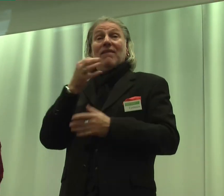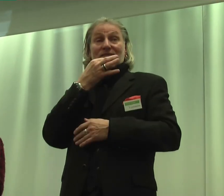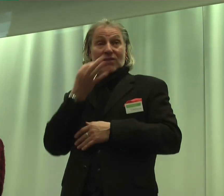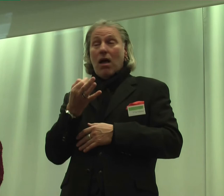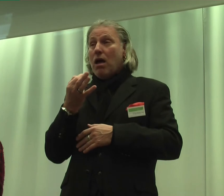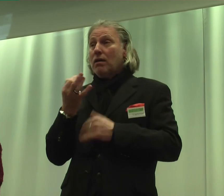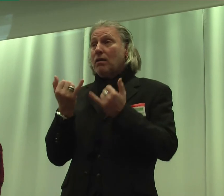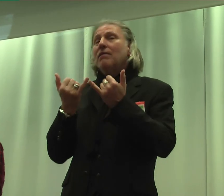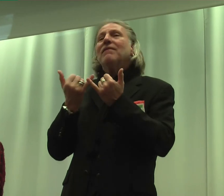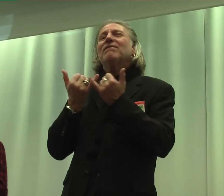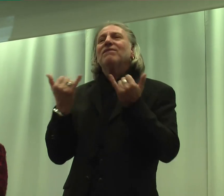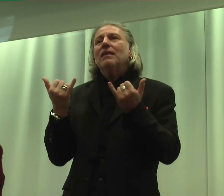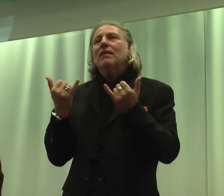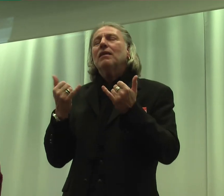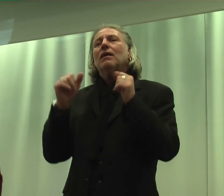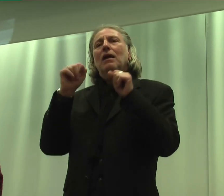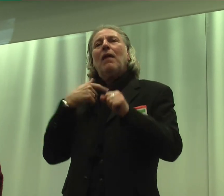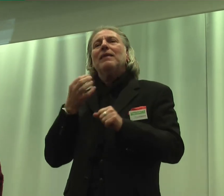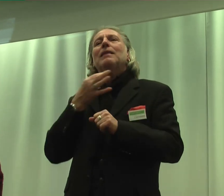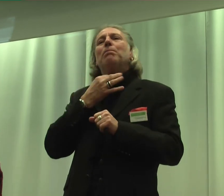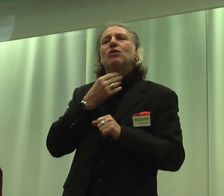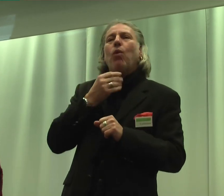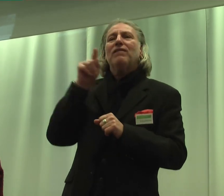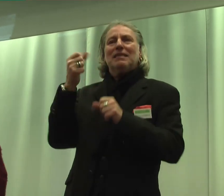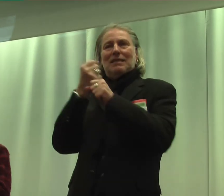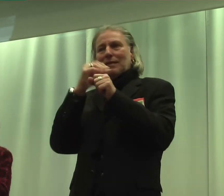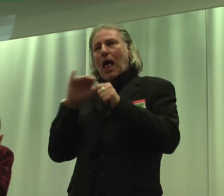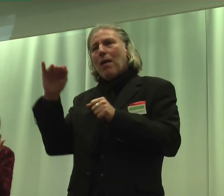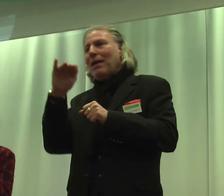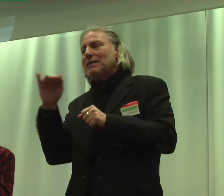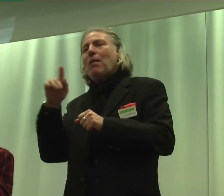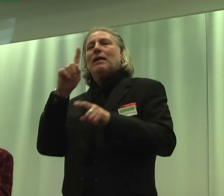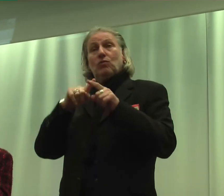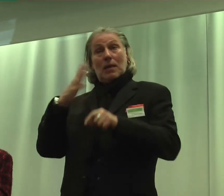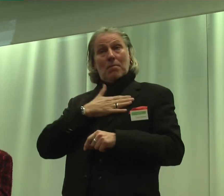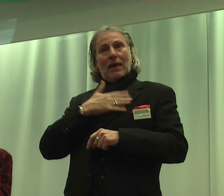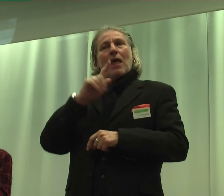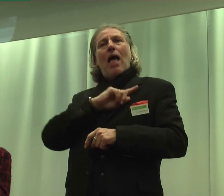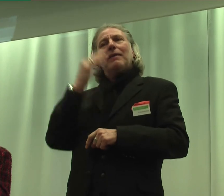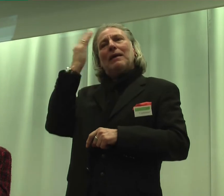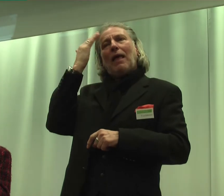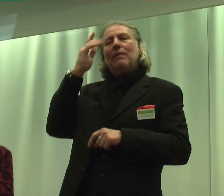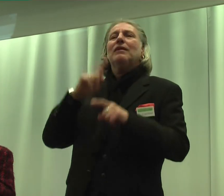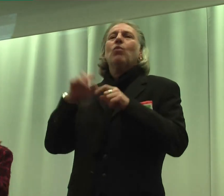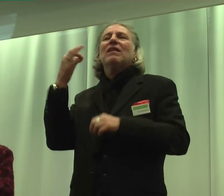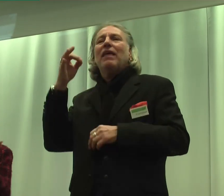bringe ich die Bedürfnisse des Arbeitsmarktes und meine eigenen Kenntnisse und Fähigkeiten, wie bringe ich die,